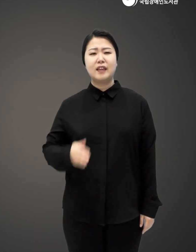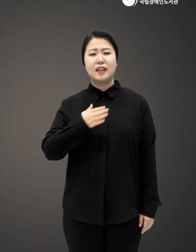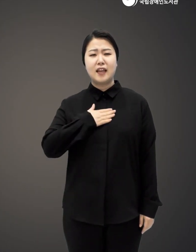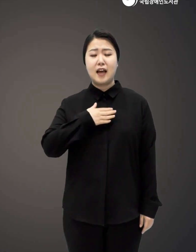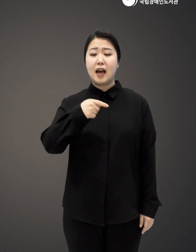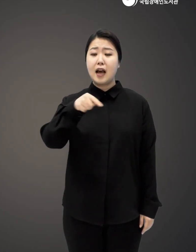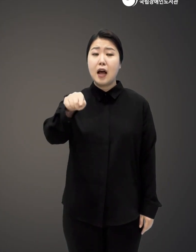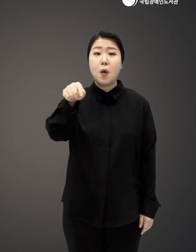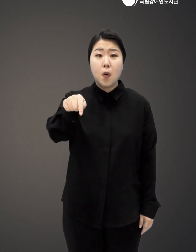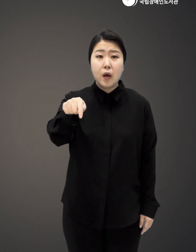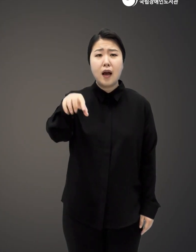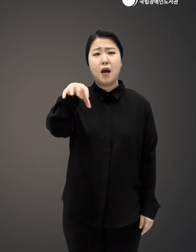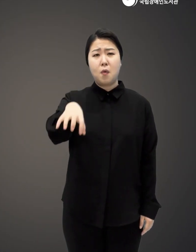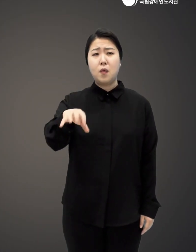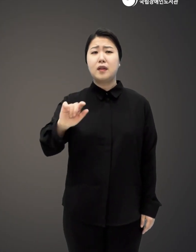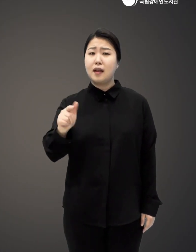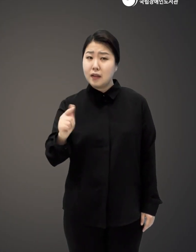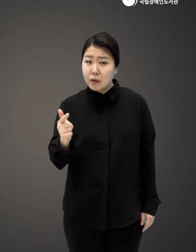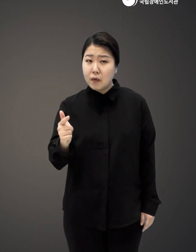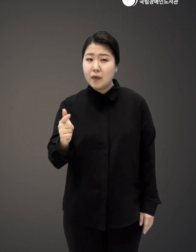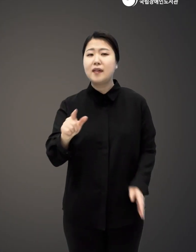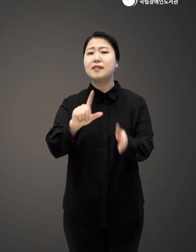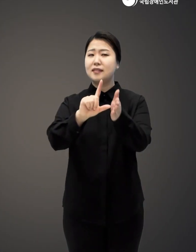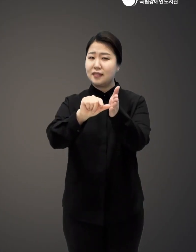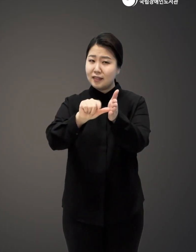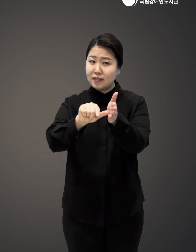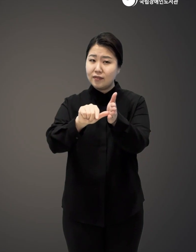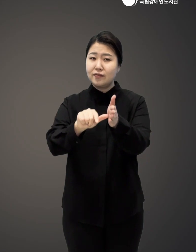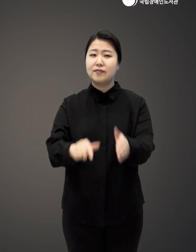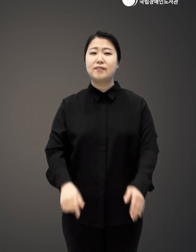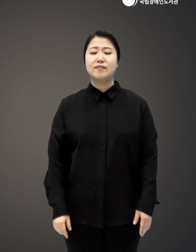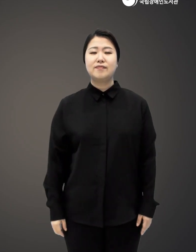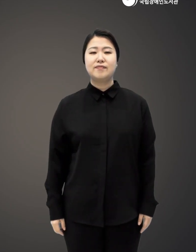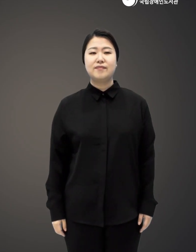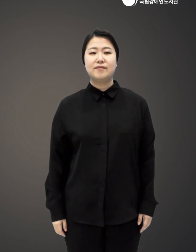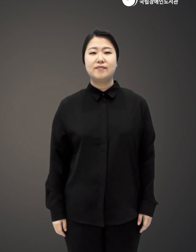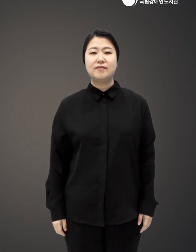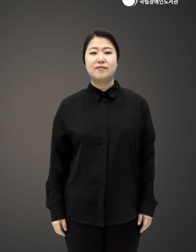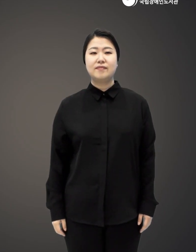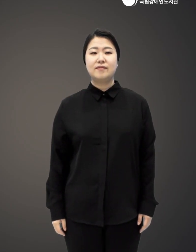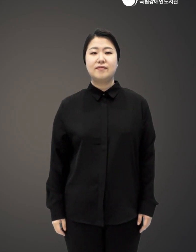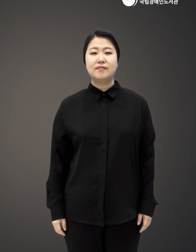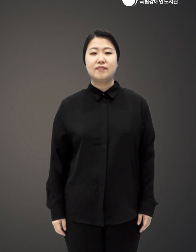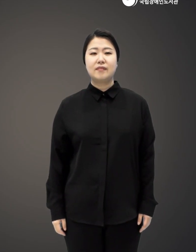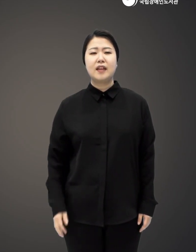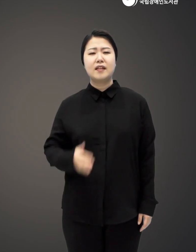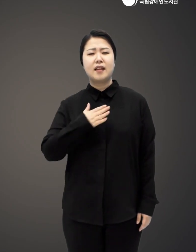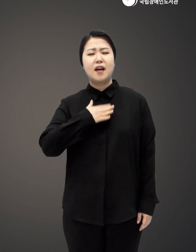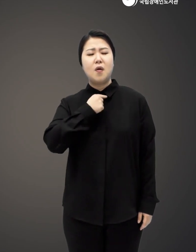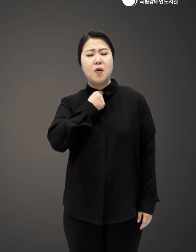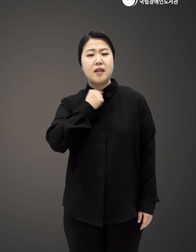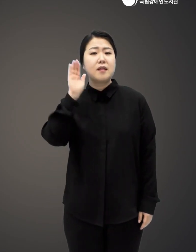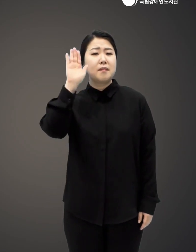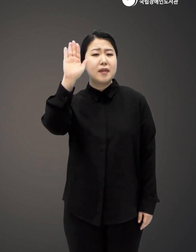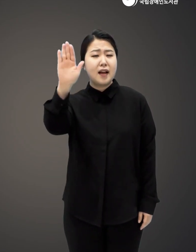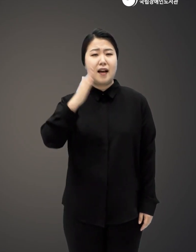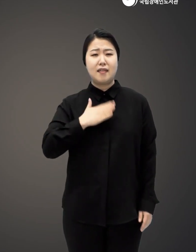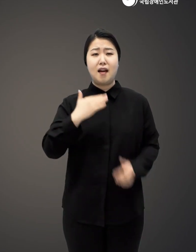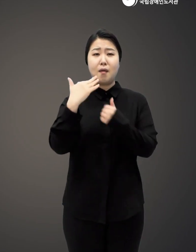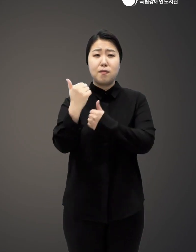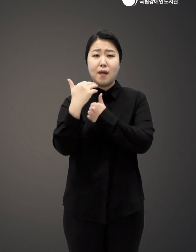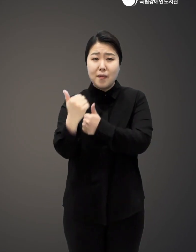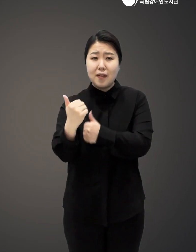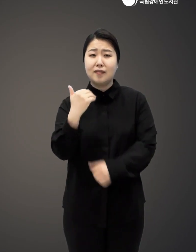내가 가야 할 곳이 장소가 아니라 시간이라는 것이 살아보고 싶은 미래가